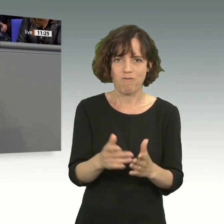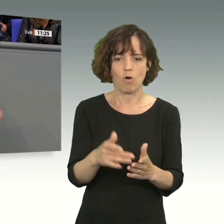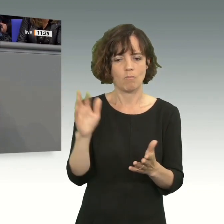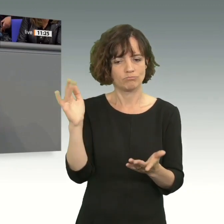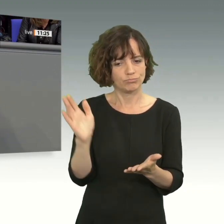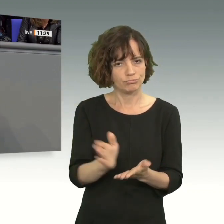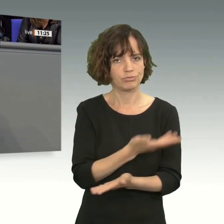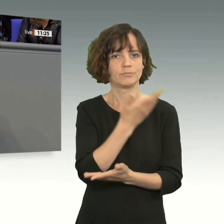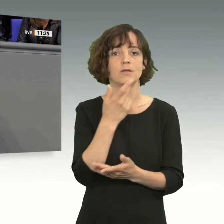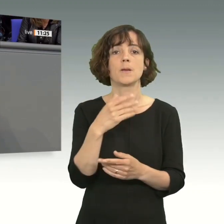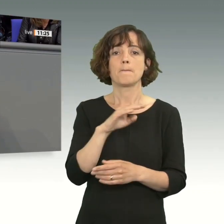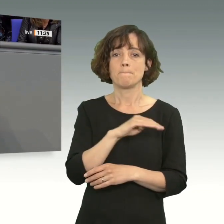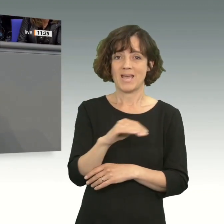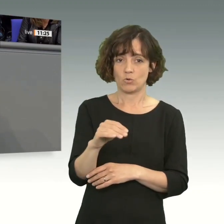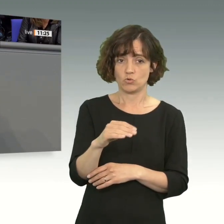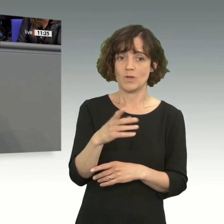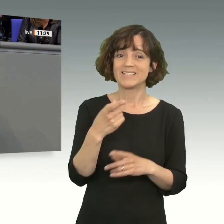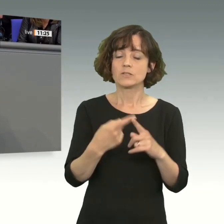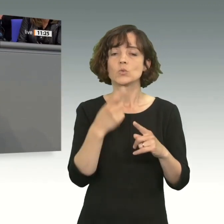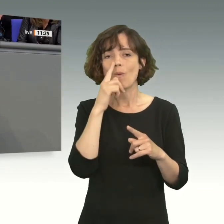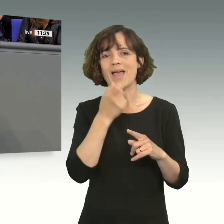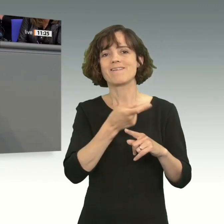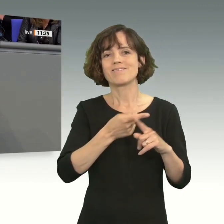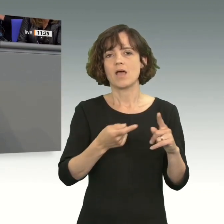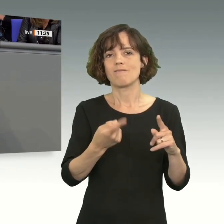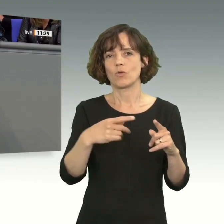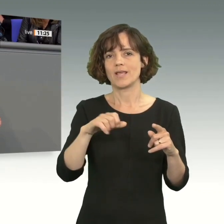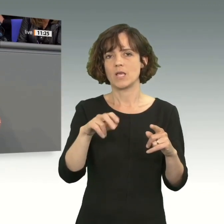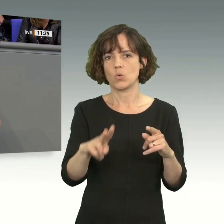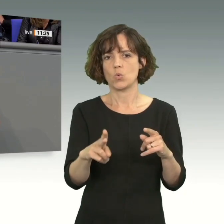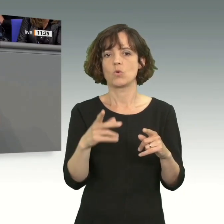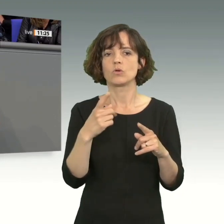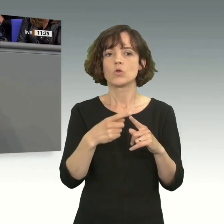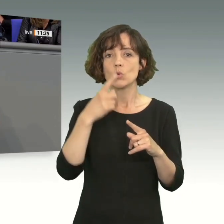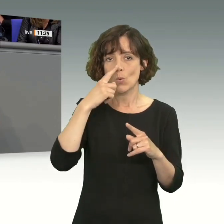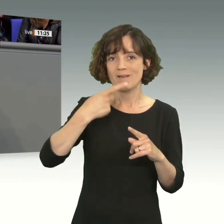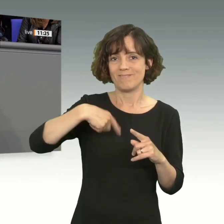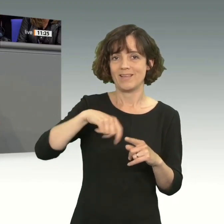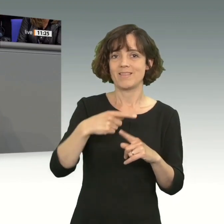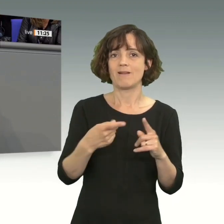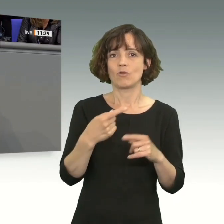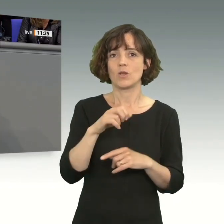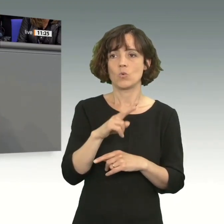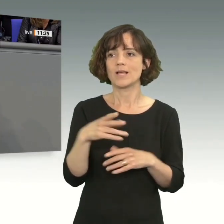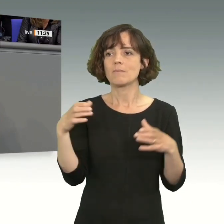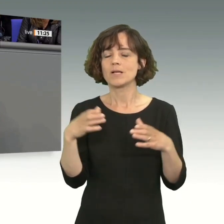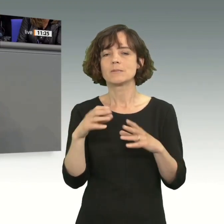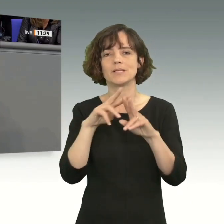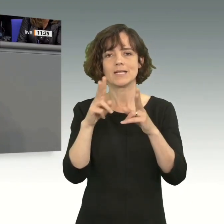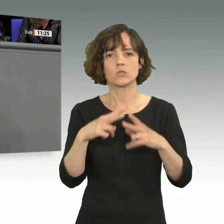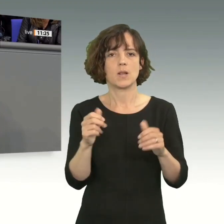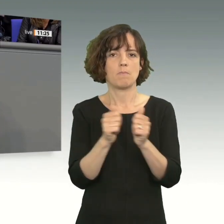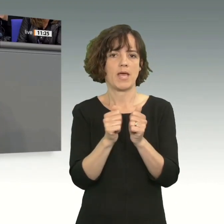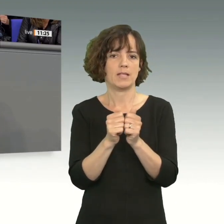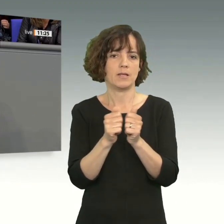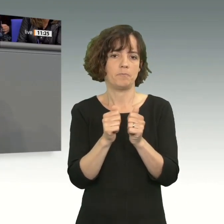Und Mercosur, Sie wissen, nur ein Teil der EU und nur wir als Teil der EU und gemeinsam mit unseren internationalen